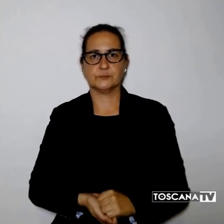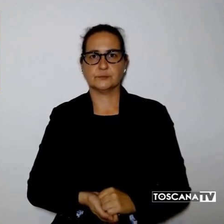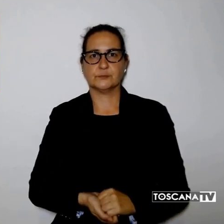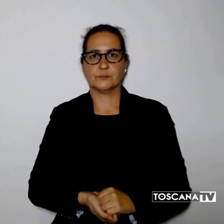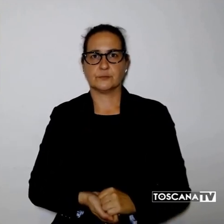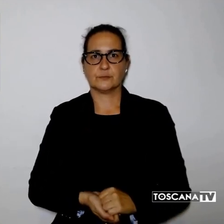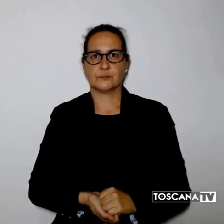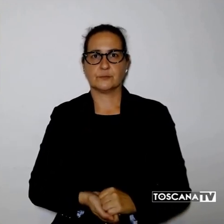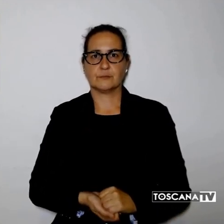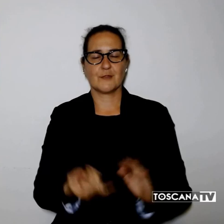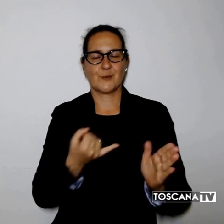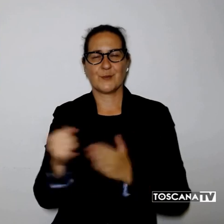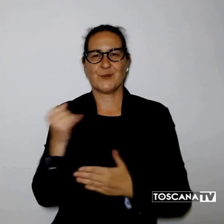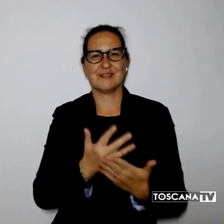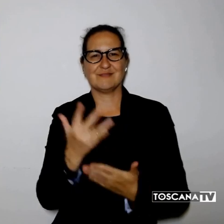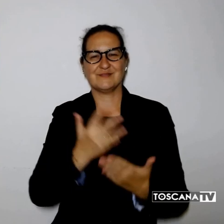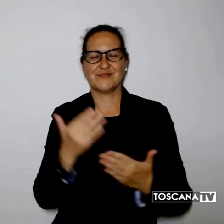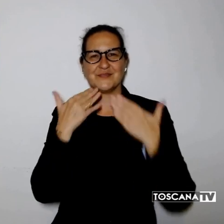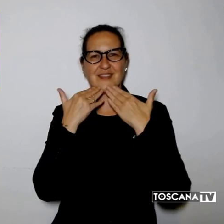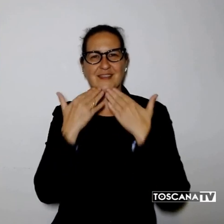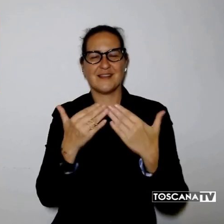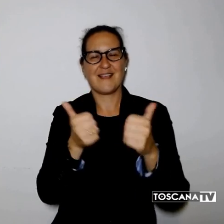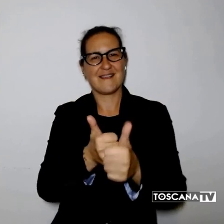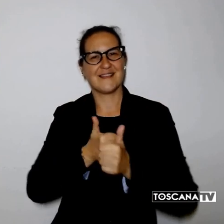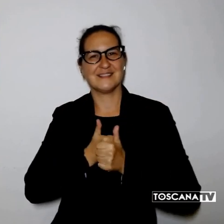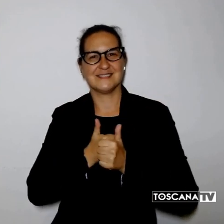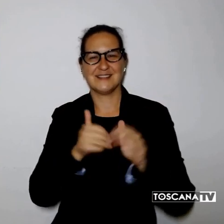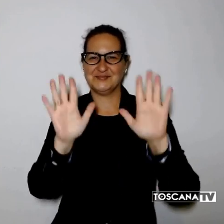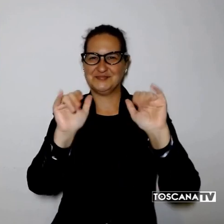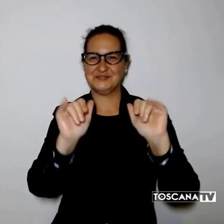Era l'ultima notizia grazie per averci seguito arrivederci.